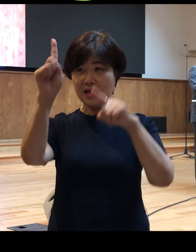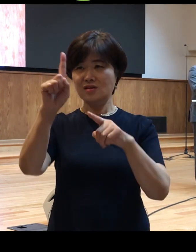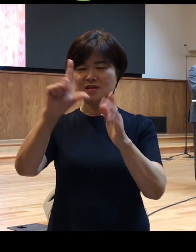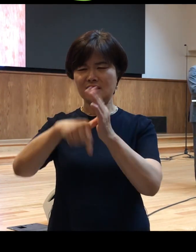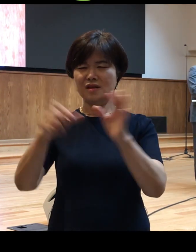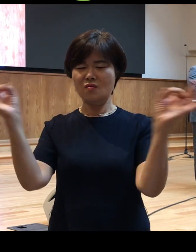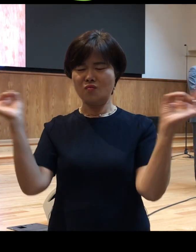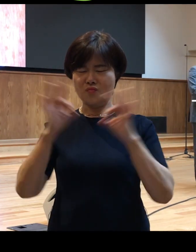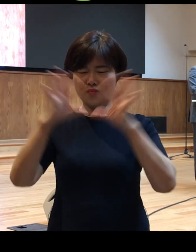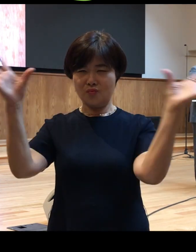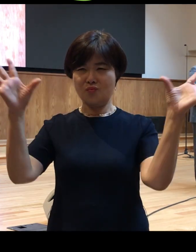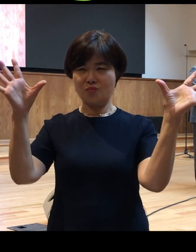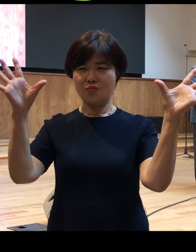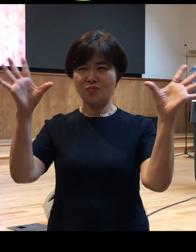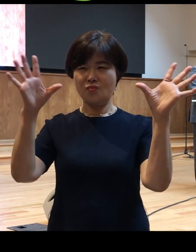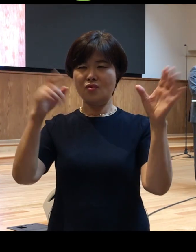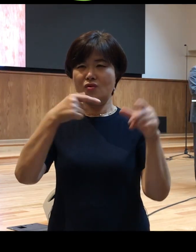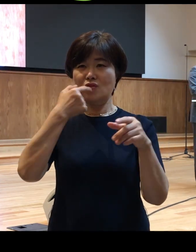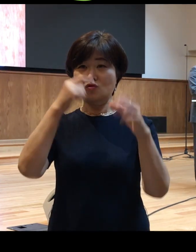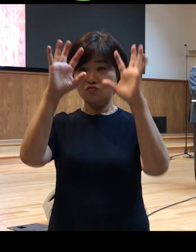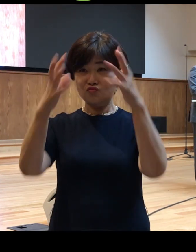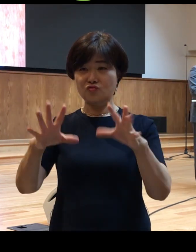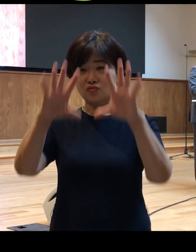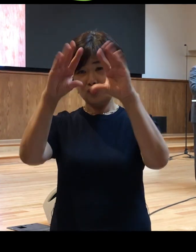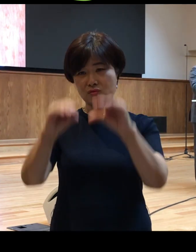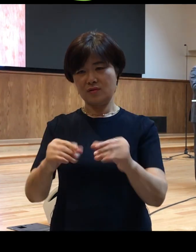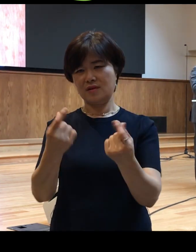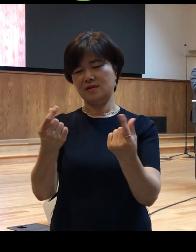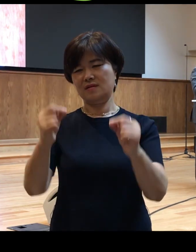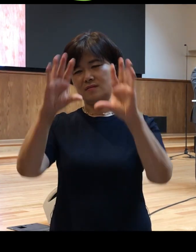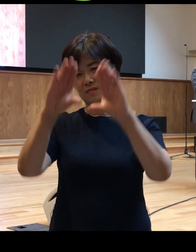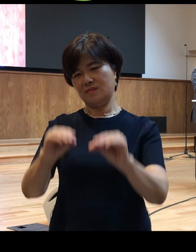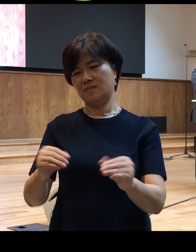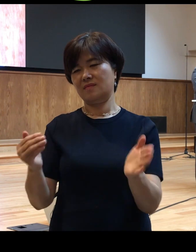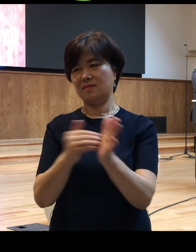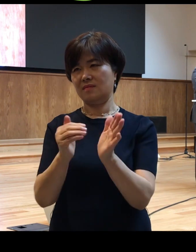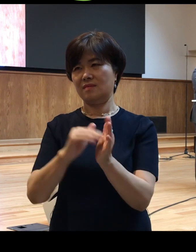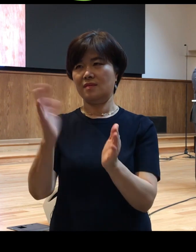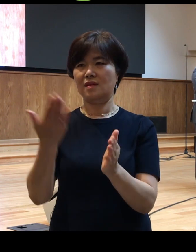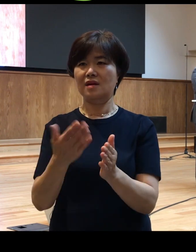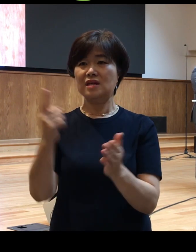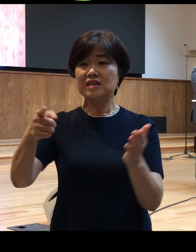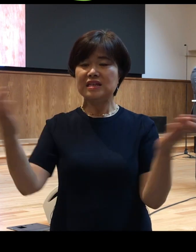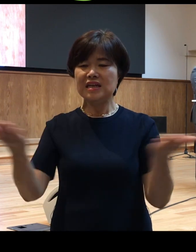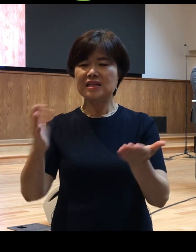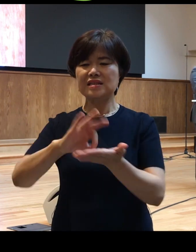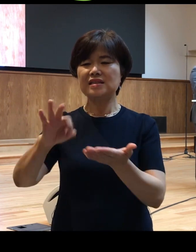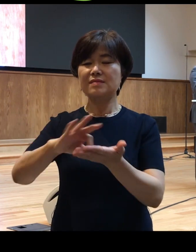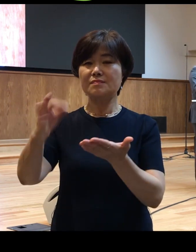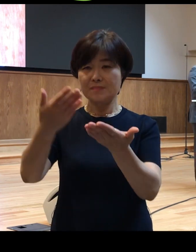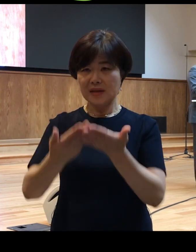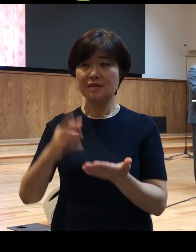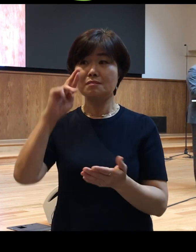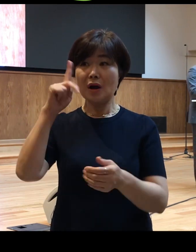녹아버렸을 것입니다 여러분 그런데 그 일에 쓰임받은 바울 그에 관한